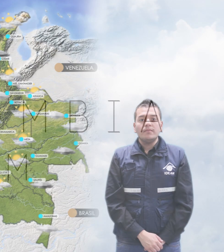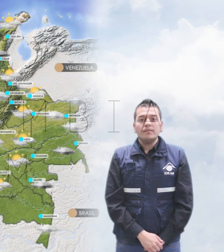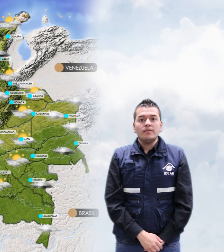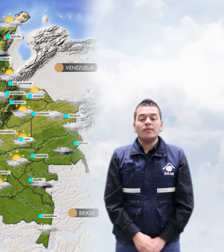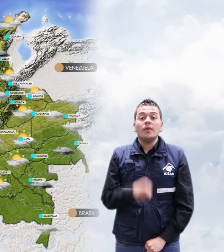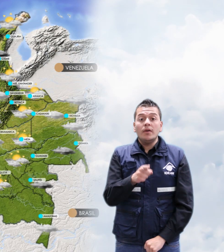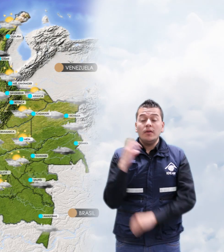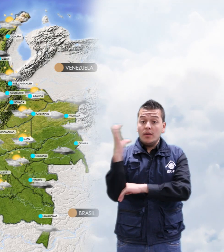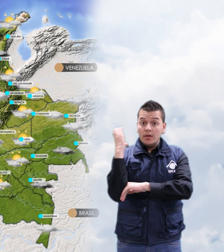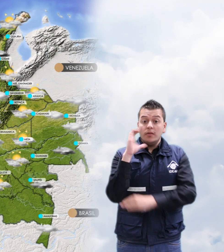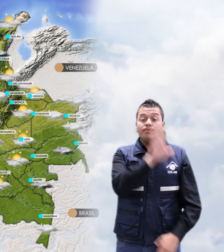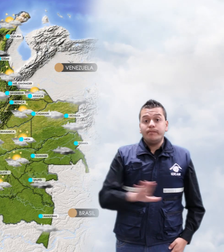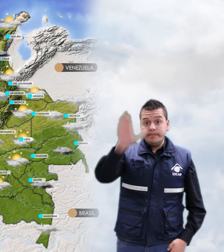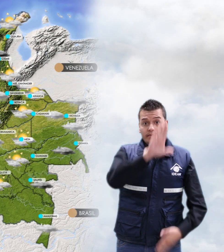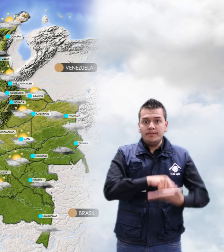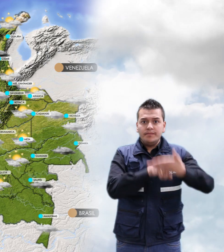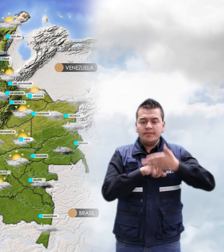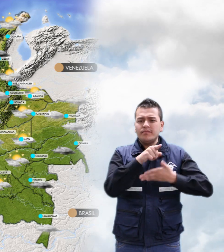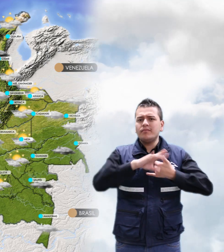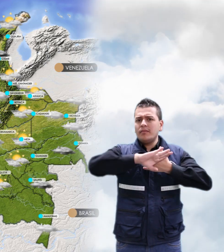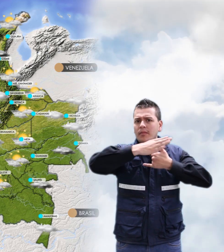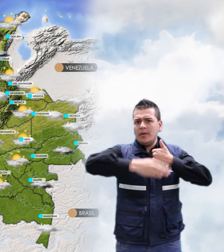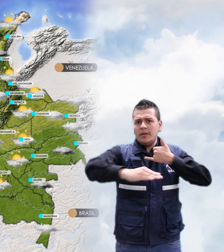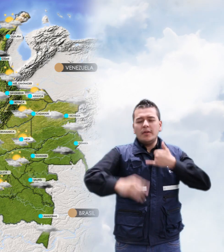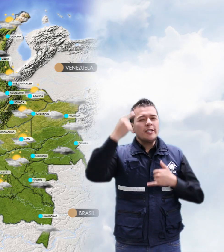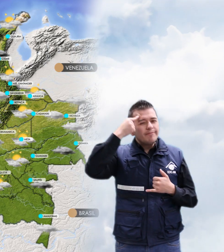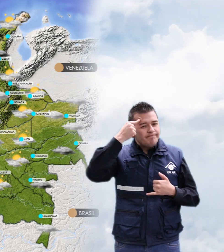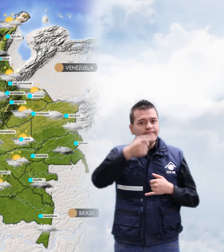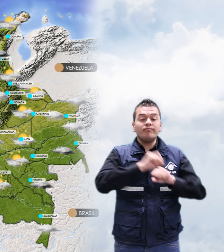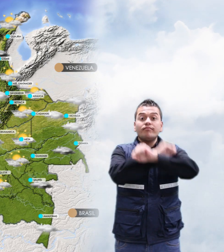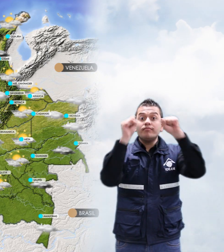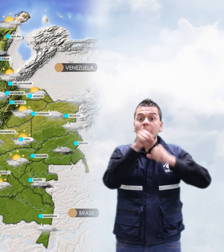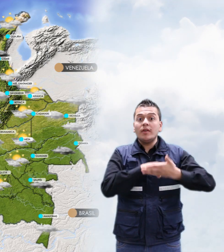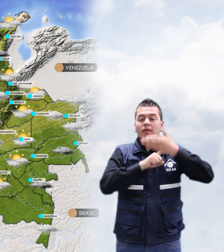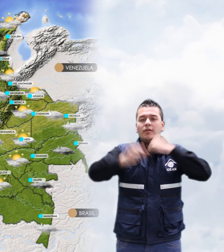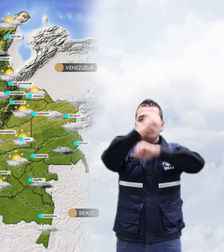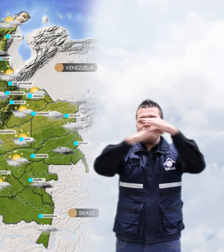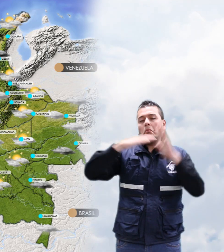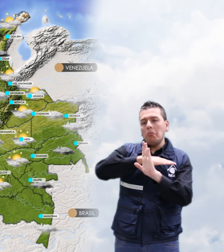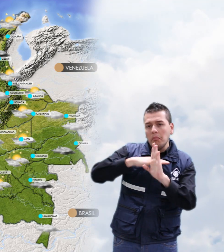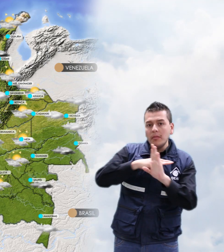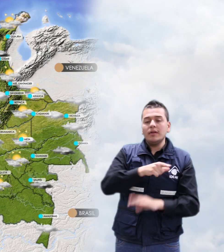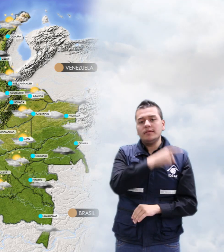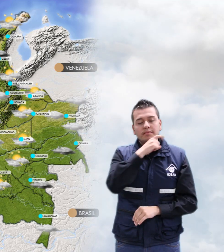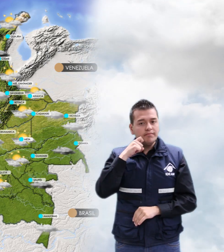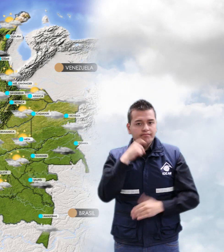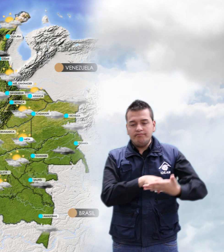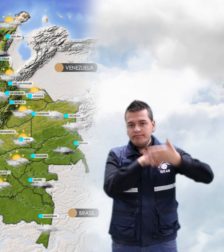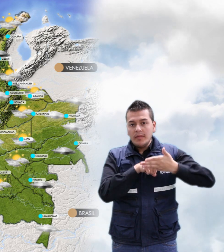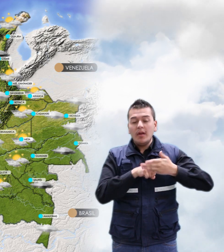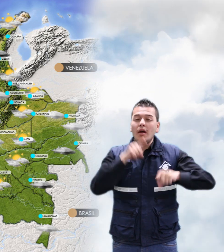En el territorio nacional para la región andina se estima en la mañana cielo parcialmente cubierto con predominio de tiempo seco